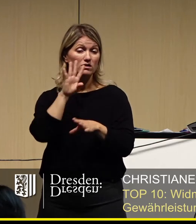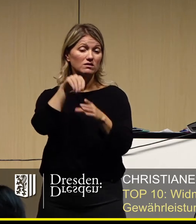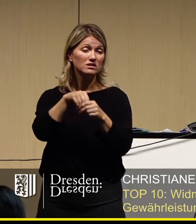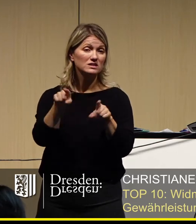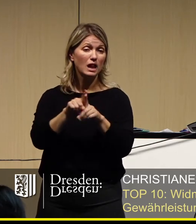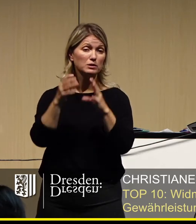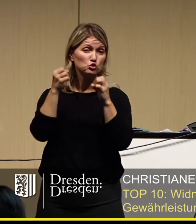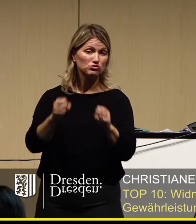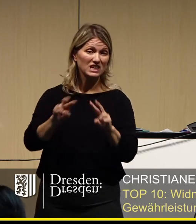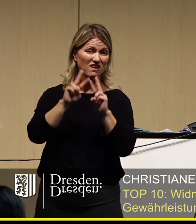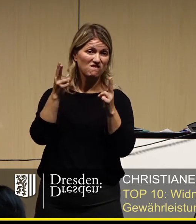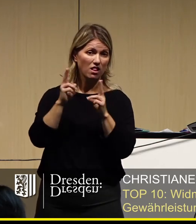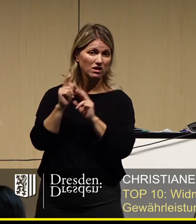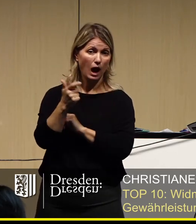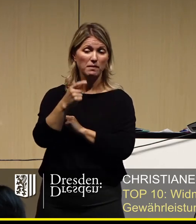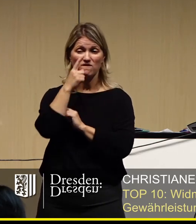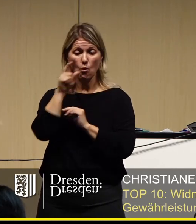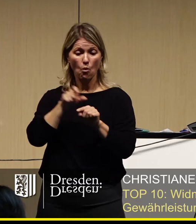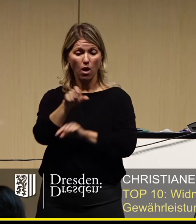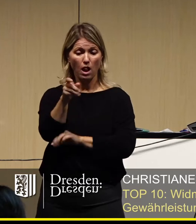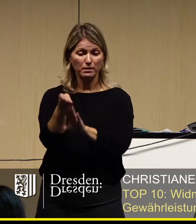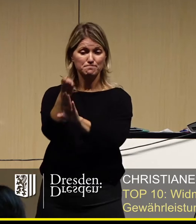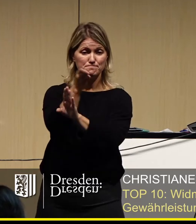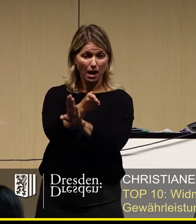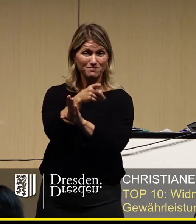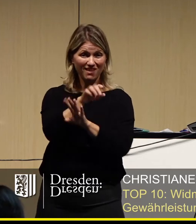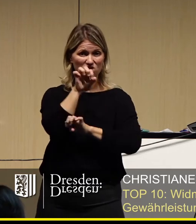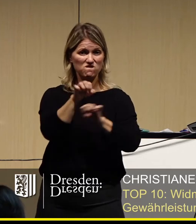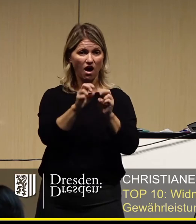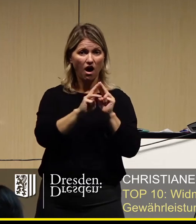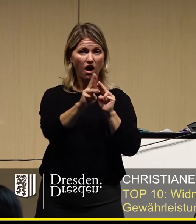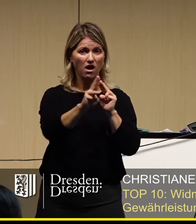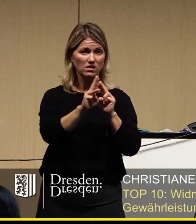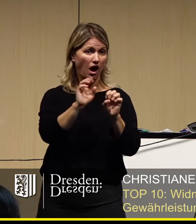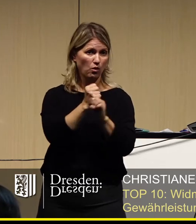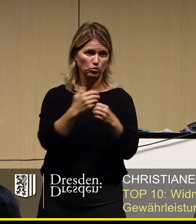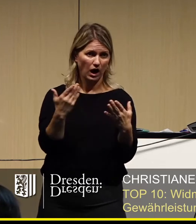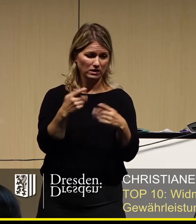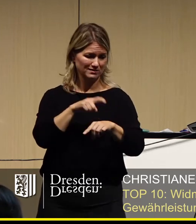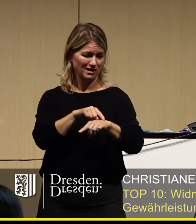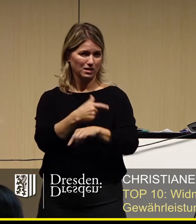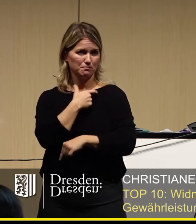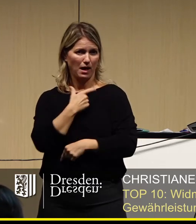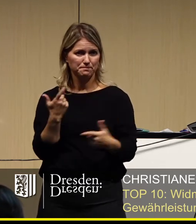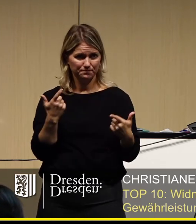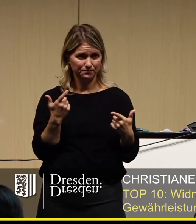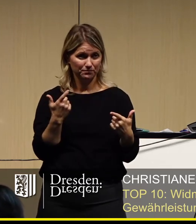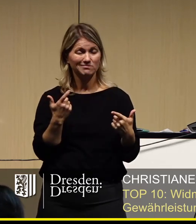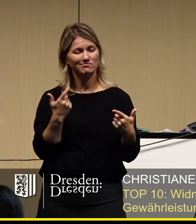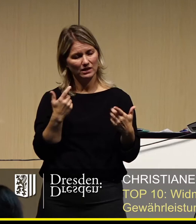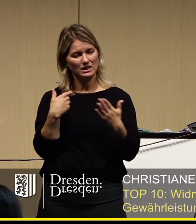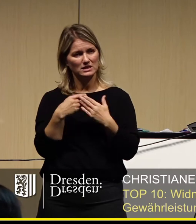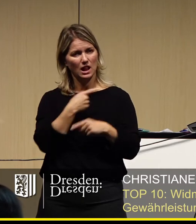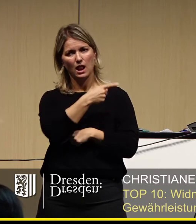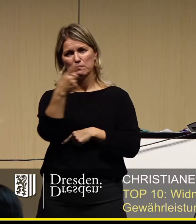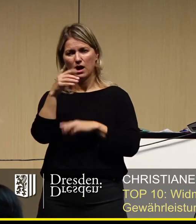stattfindet, auf der anderen Elbseite, sodass man da auch nicht mit dem Fahrrad fahren kann. Also da würden wir uns über Unterstützung freuen.